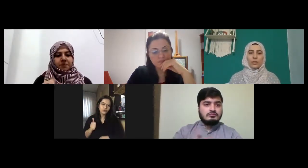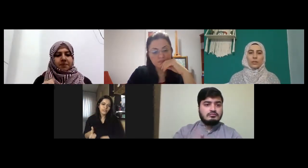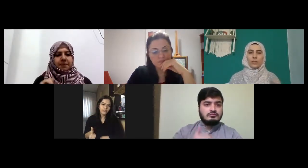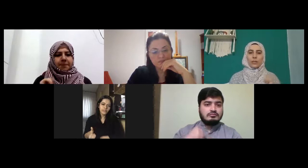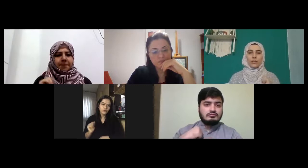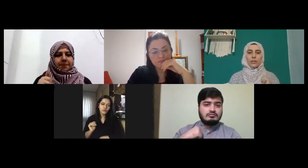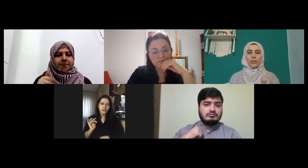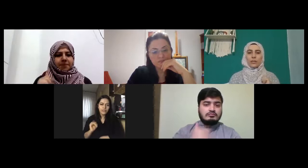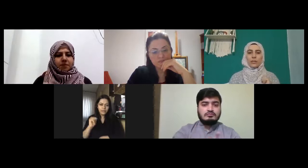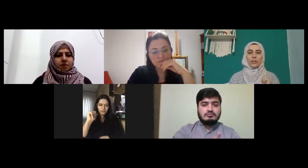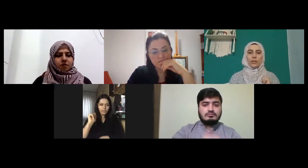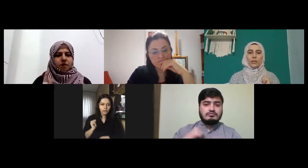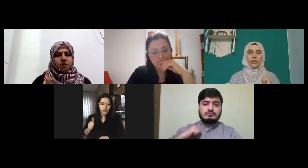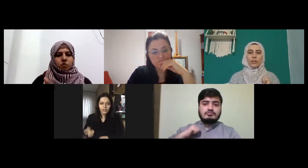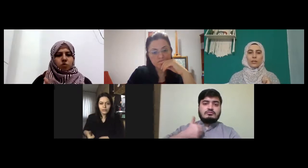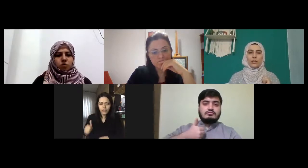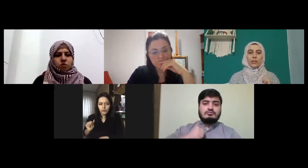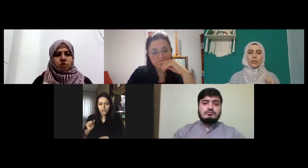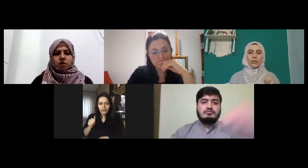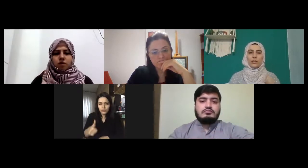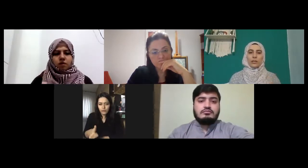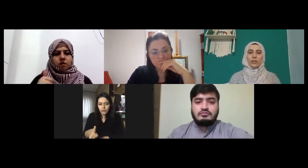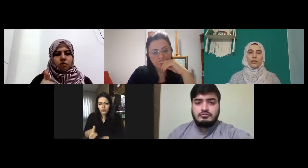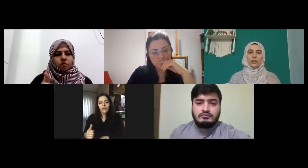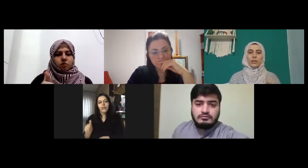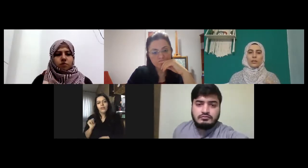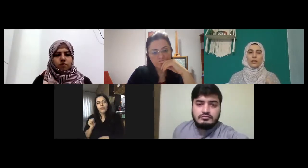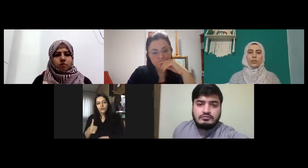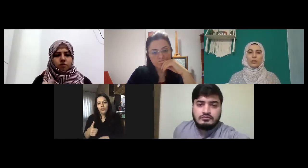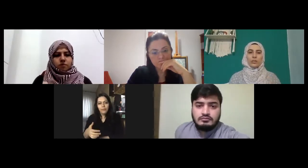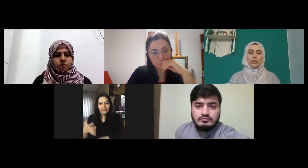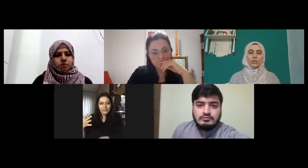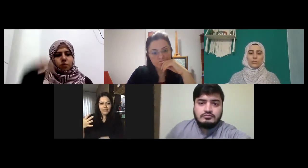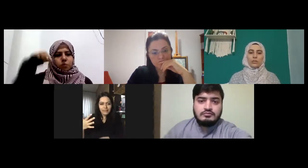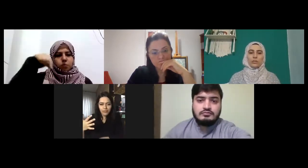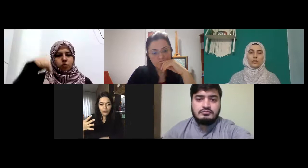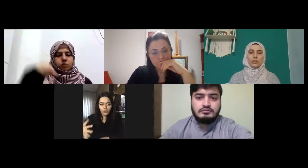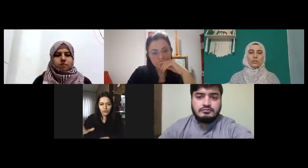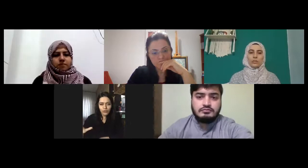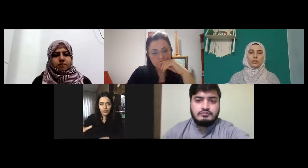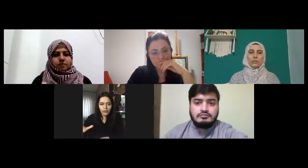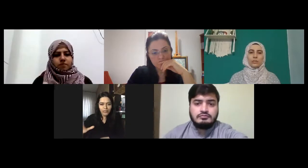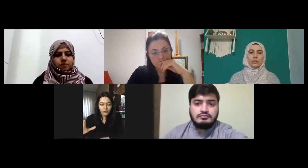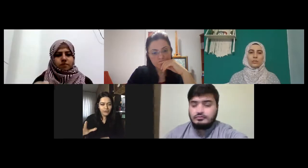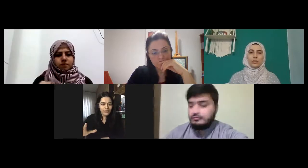mesela gün tek başına gün anlamına geliyor bu şart gün günler pazartesi biliyoruz ocağa benziyor biraz